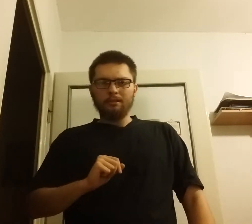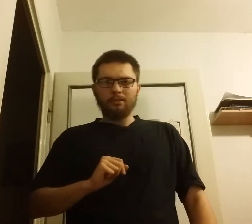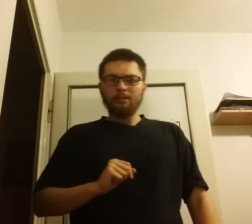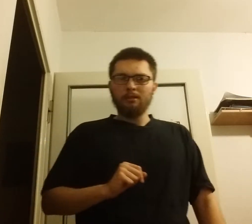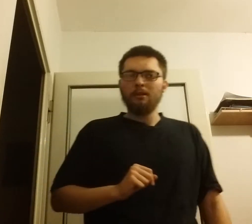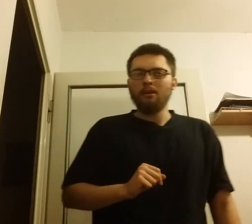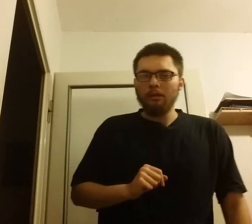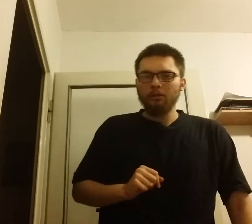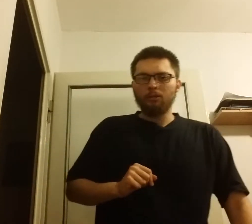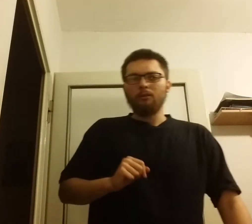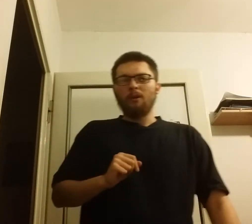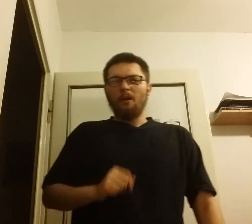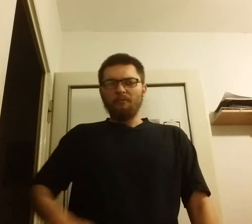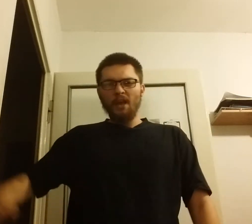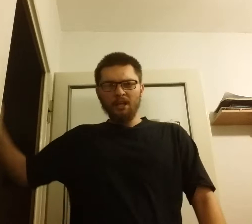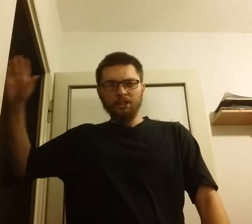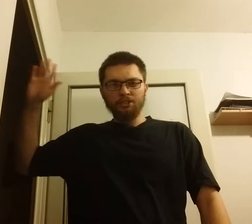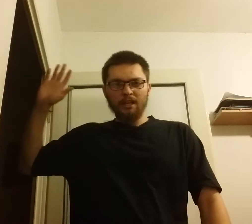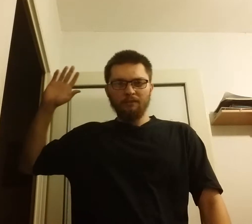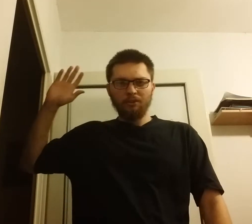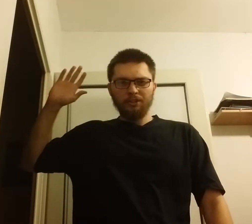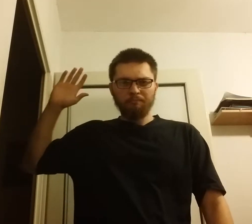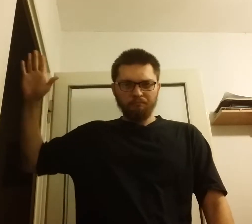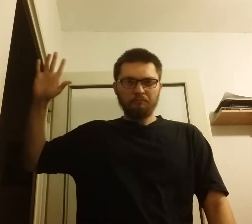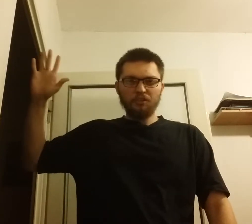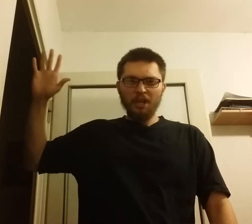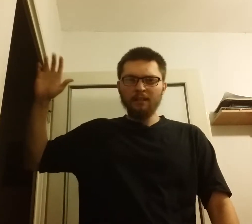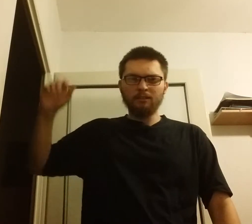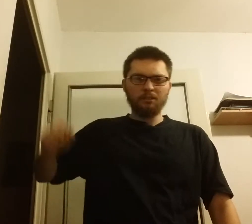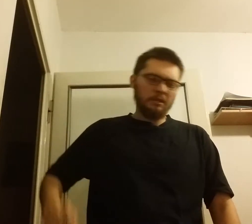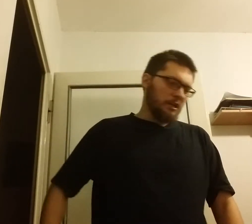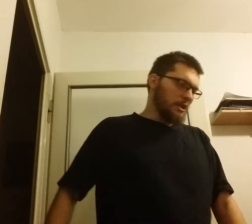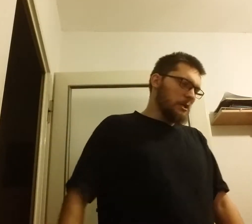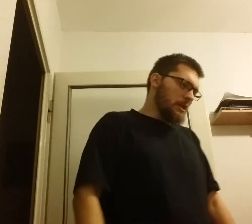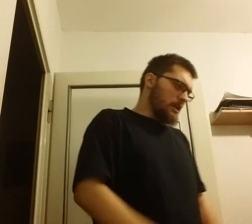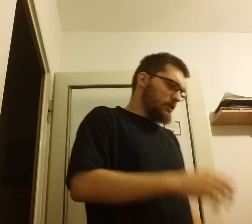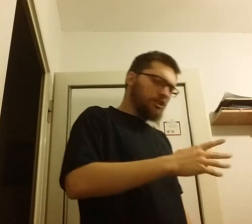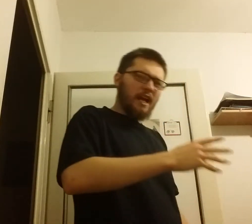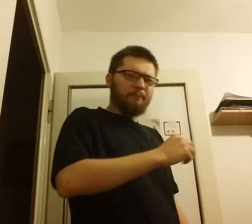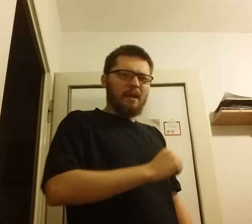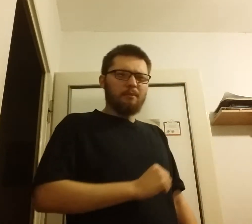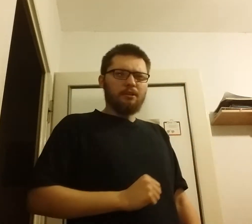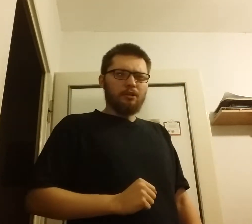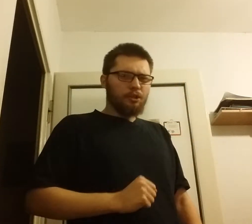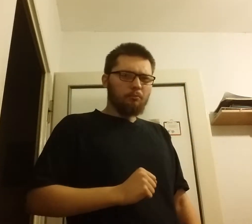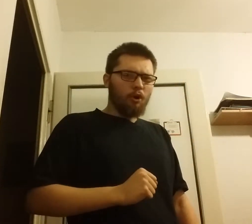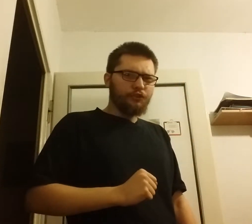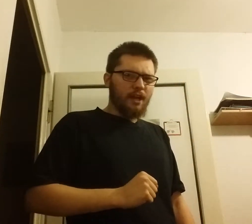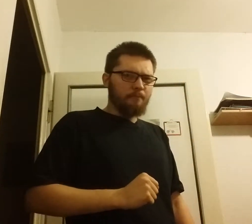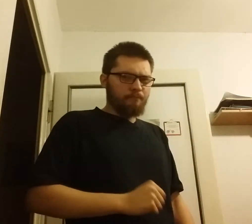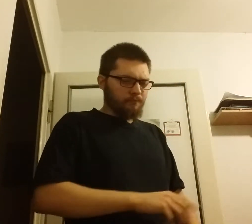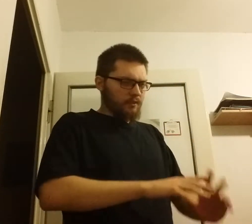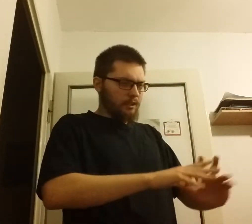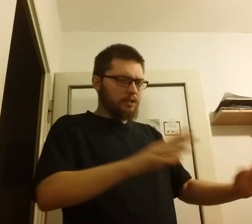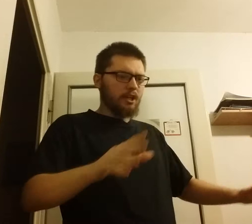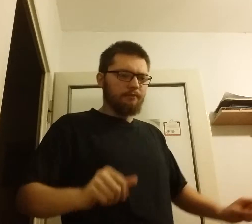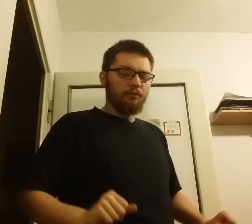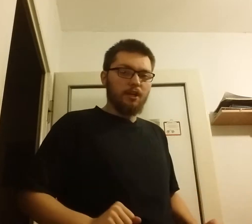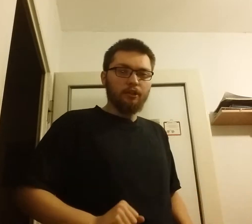przyszedł wielki czerwony dziad z siertem i młotem na czerwonej